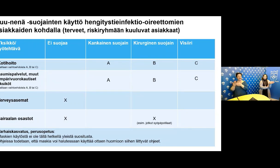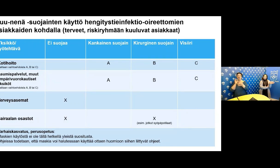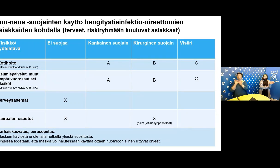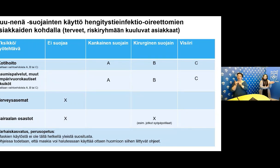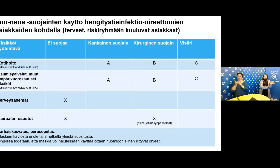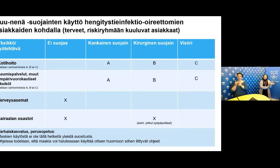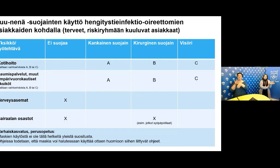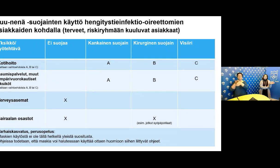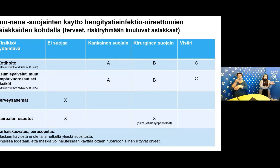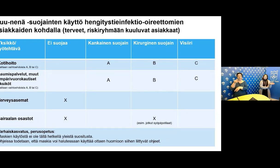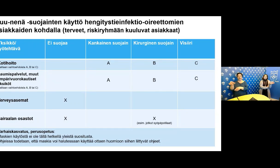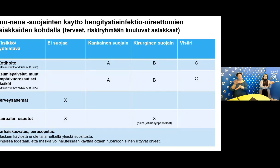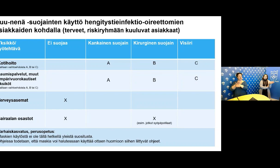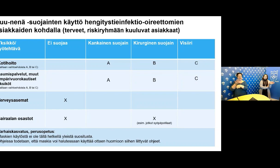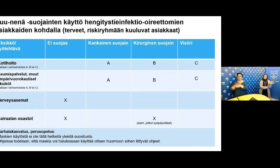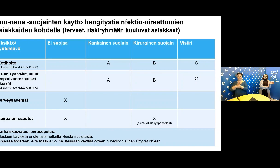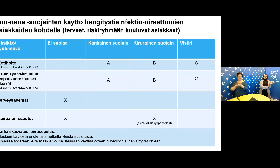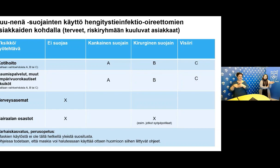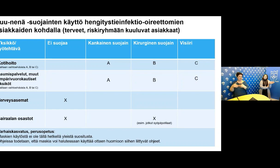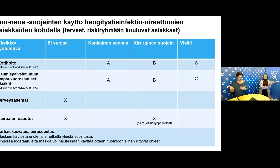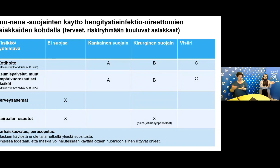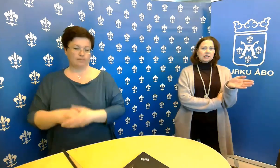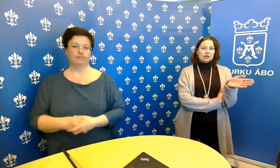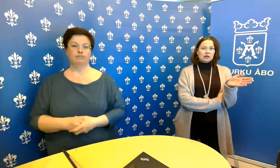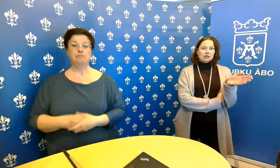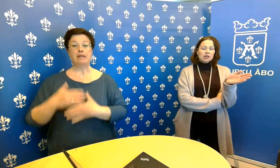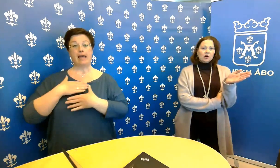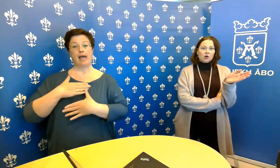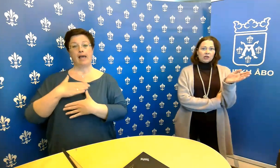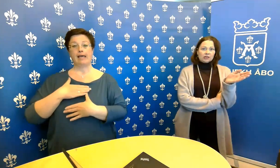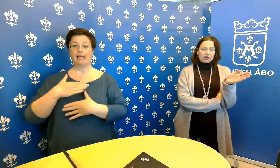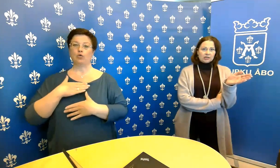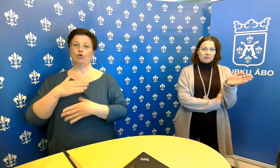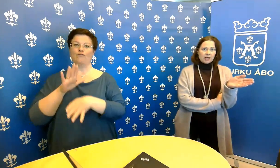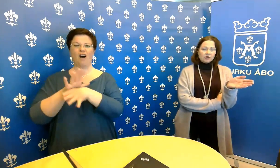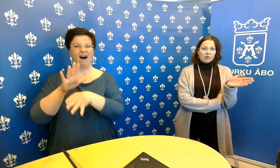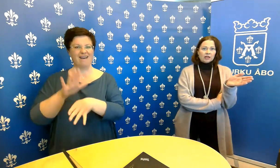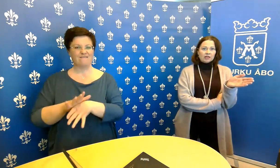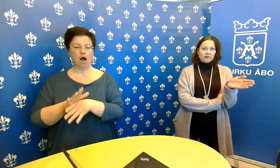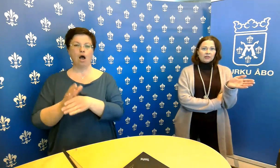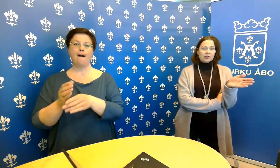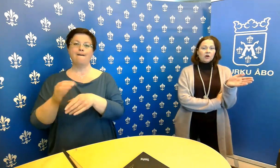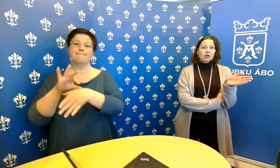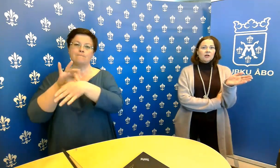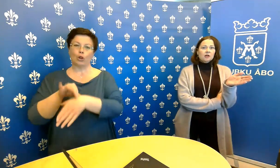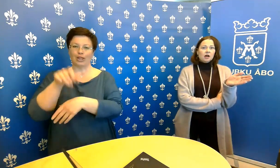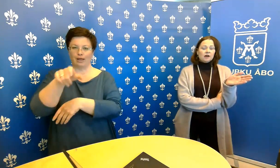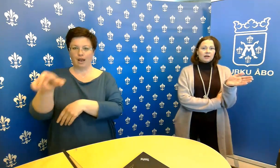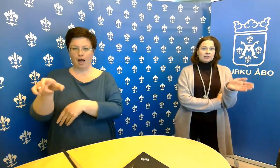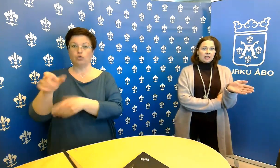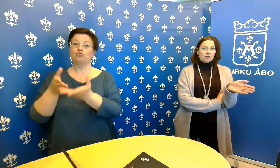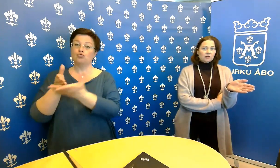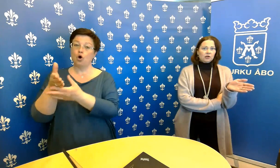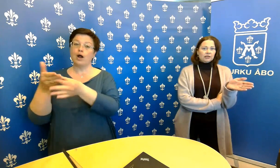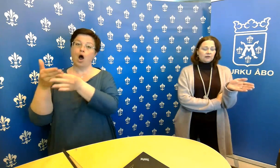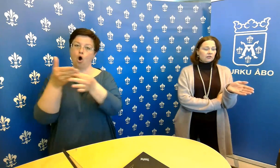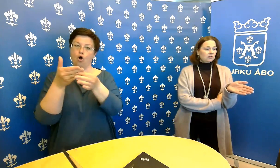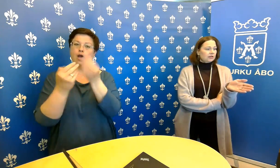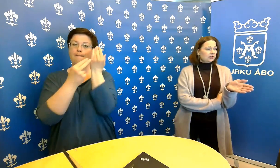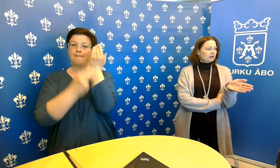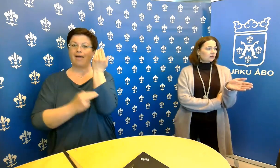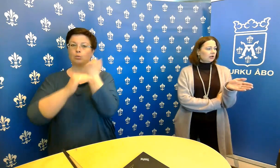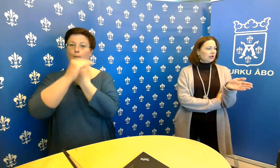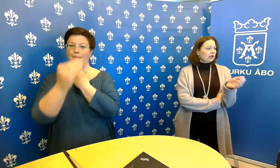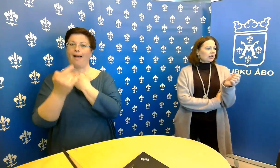Ja meillähän oireiset asiakkaat, hengitystieoireiset asiakkaat, ohjataan sinne mäntymään infektiovastaanotolle,